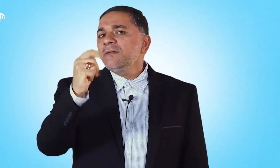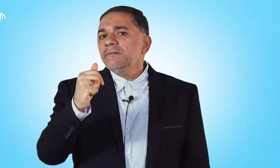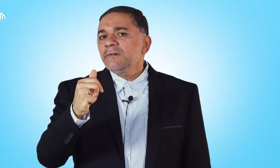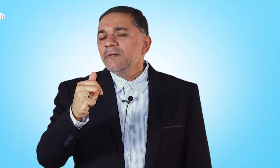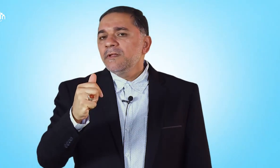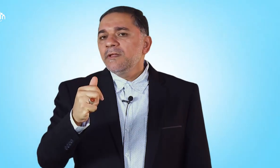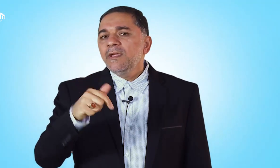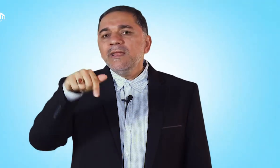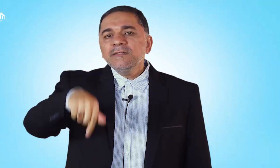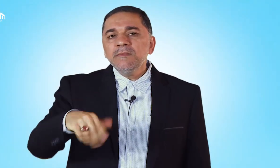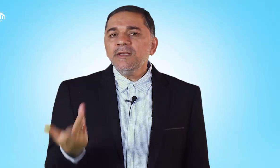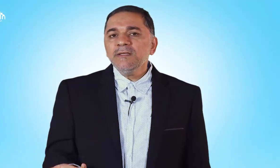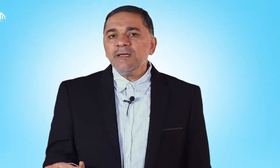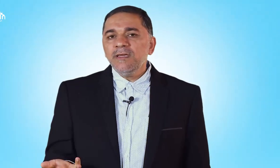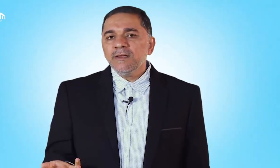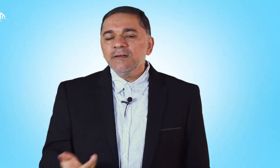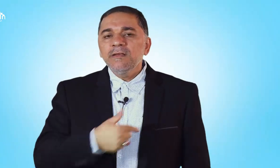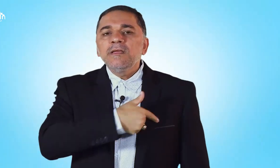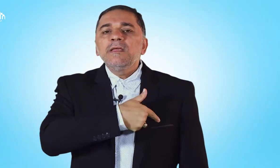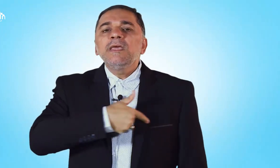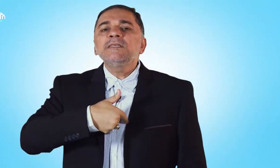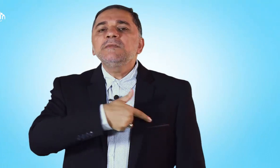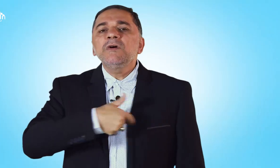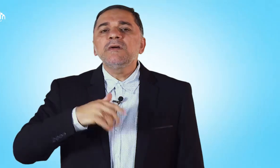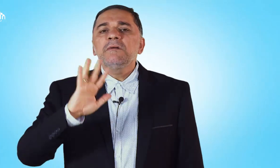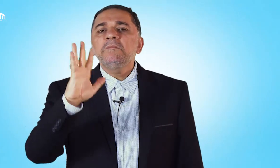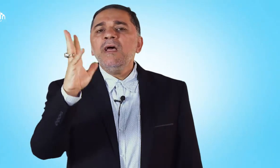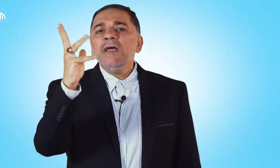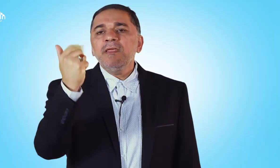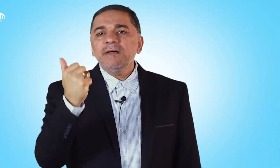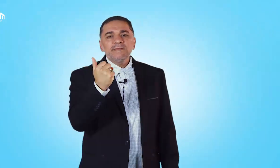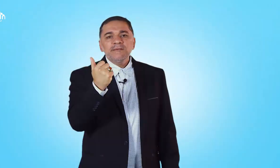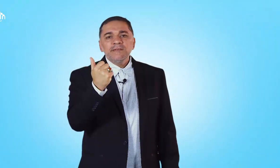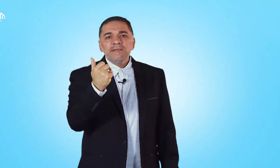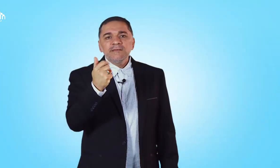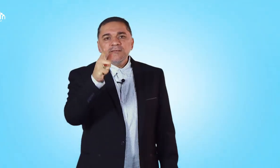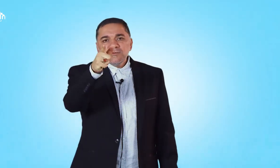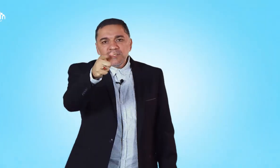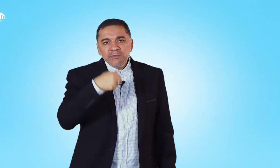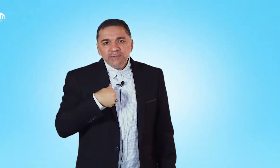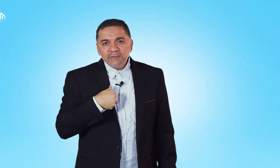الاسم لن يتغير اسمك ماذا ستجيبه